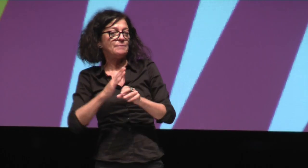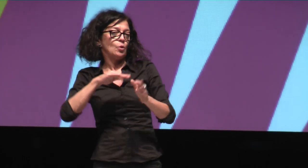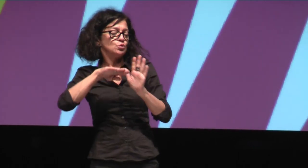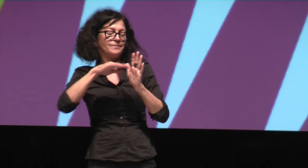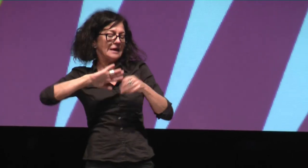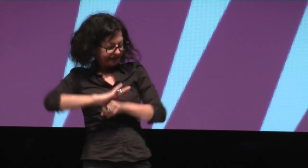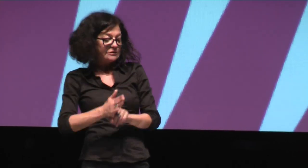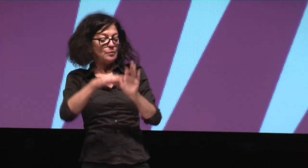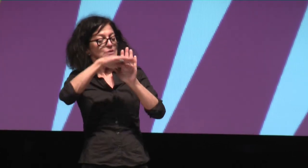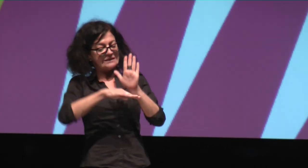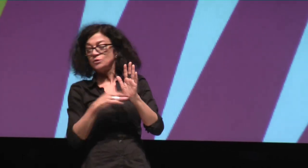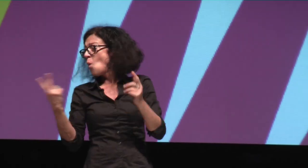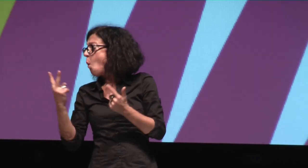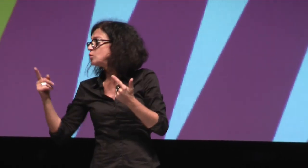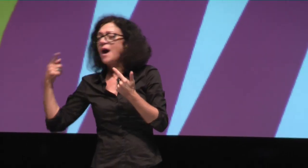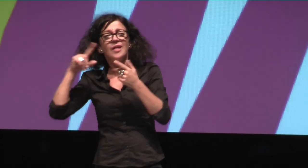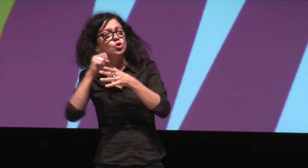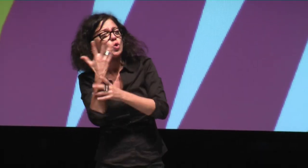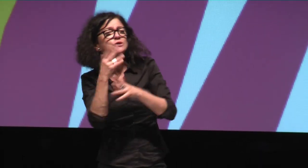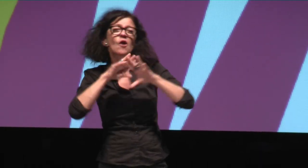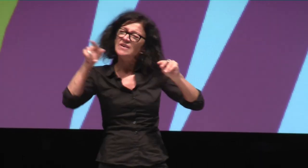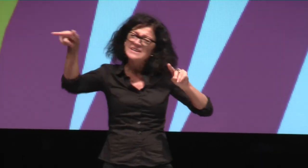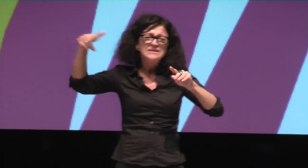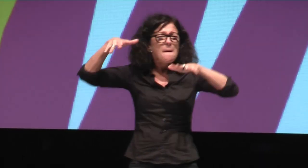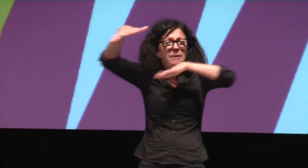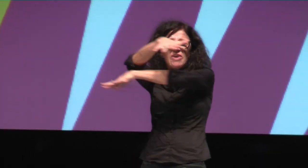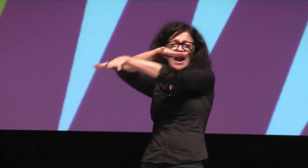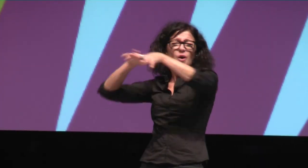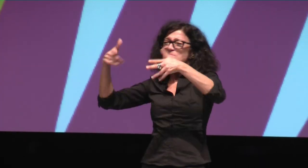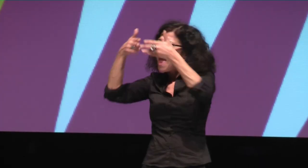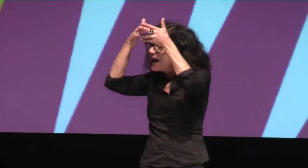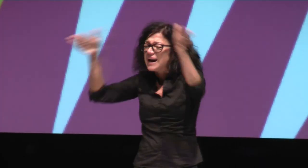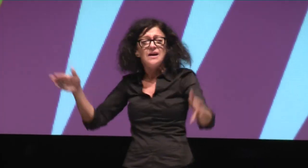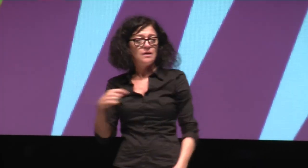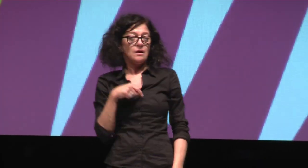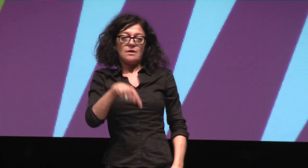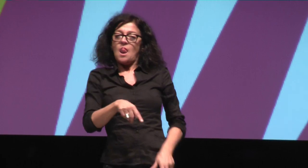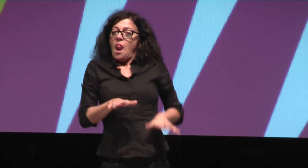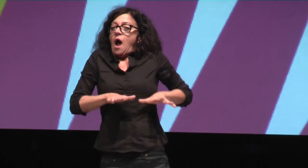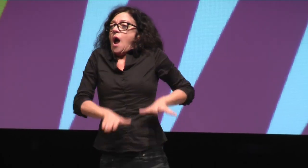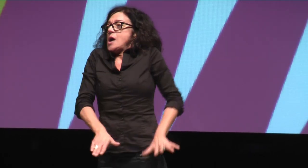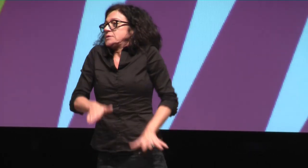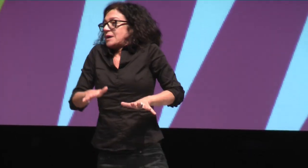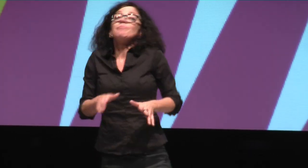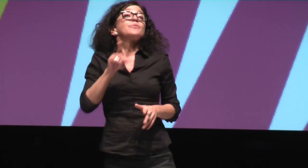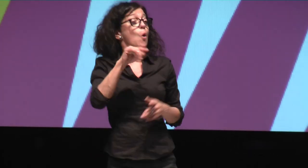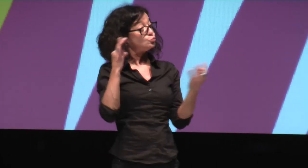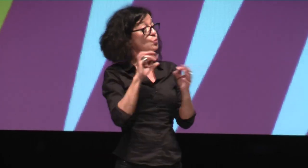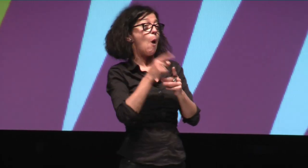und durch das Antidiskriminierungsgesetz ist eine Riesenbewegung entstanden in